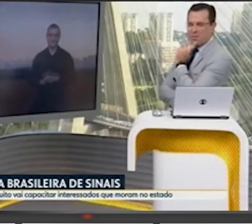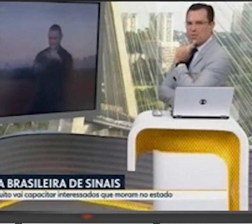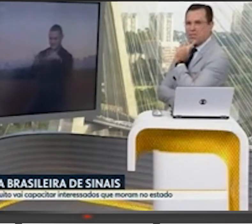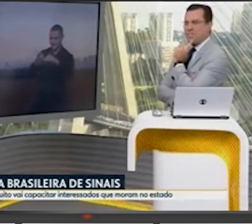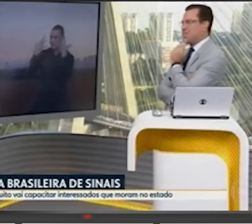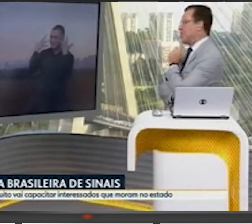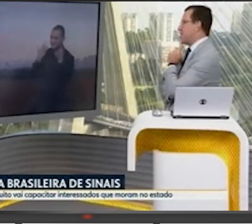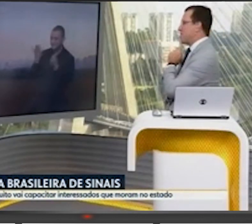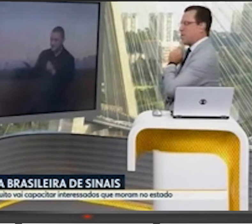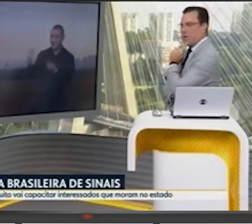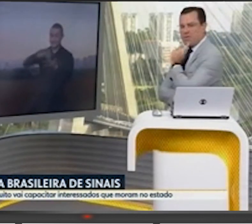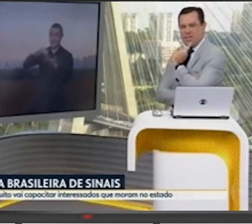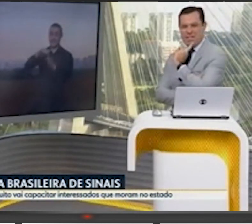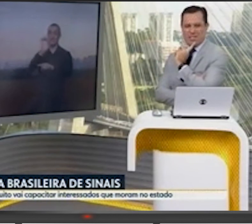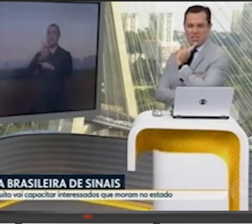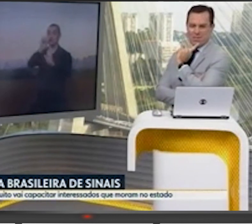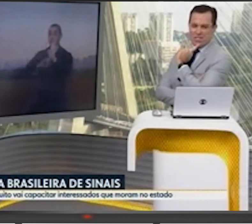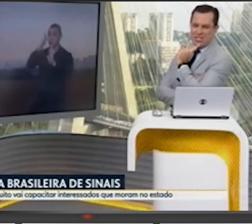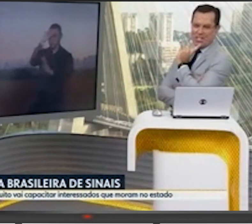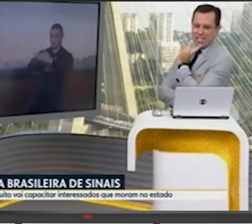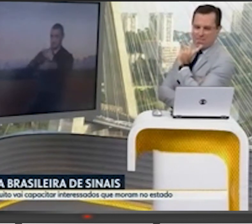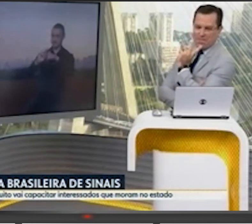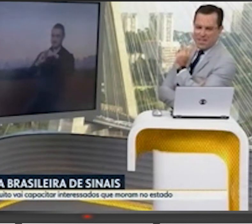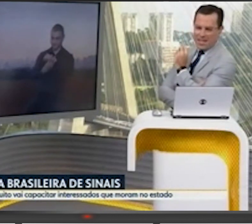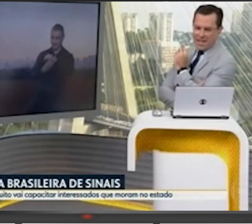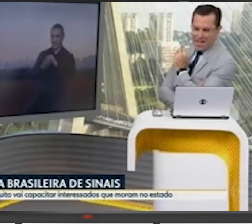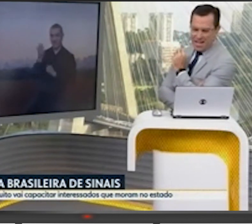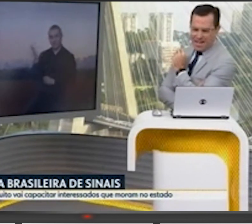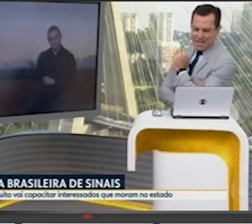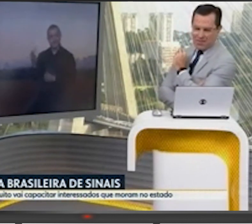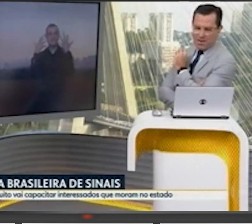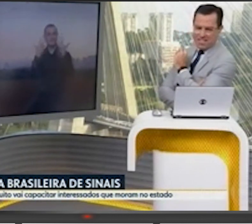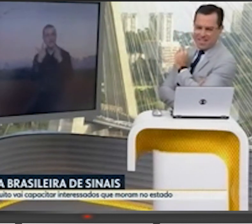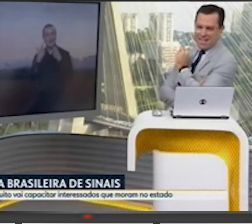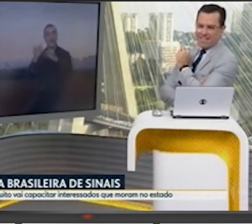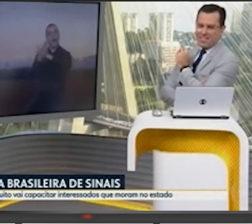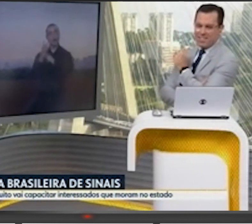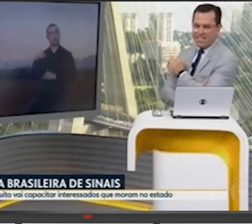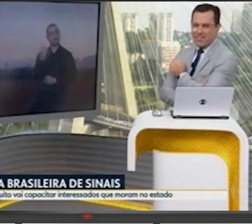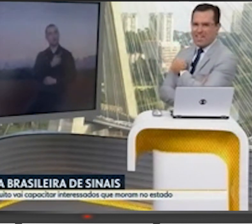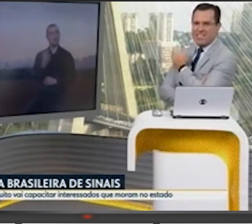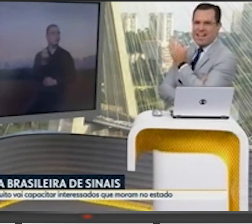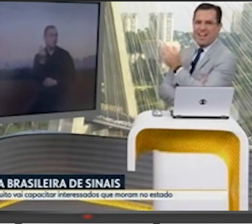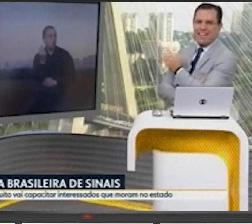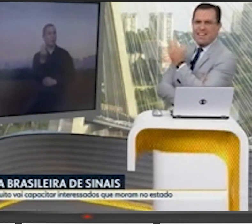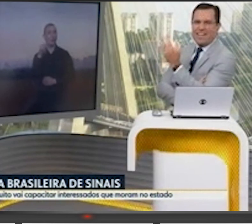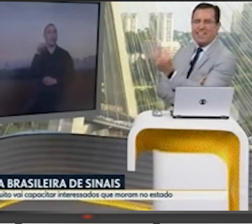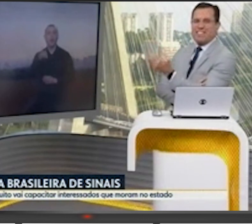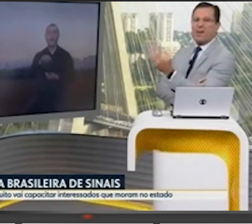Pessoa com Deficiência do Estado de São Paulo, e ajudando a gente aqui com esta lição,